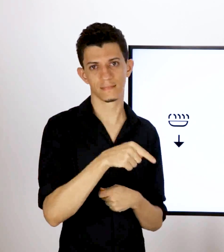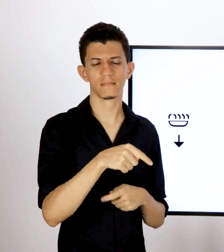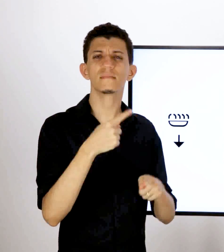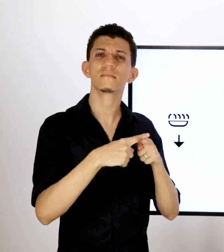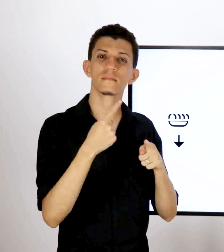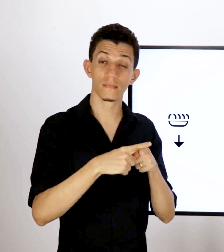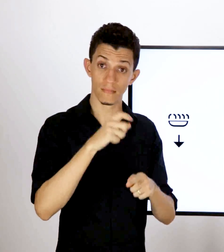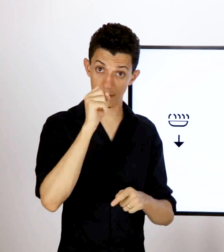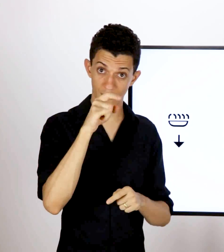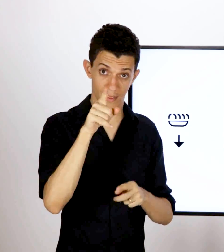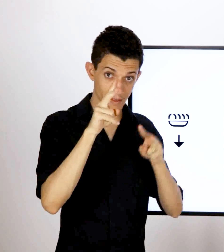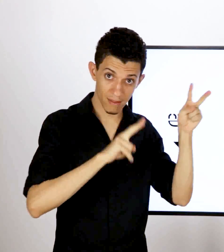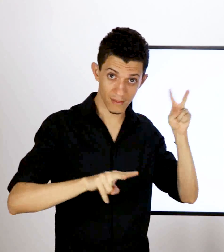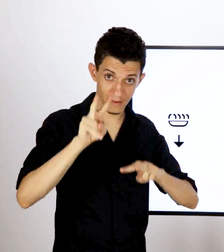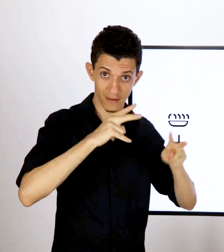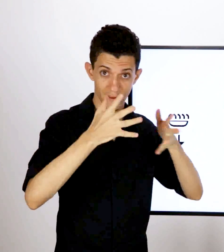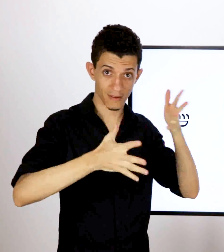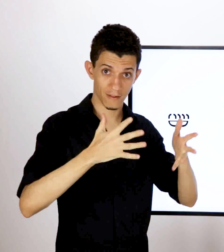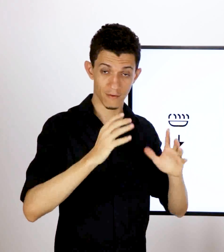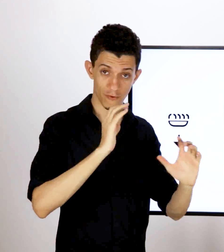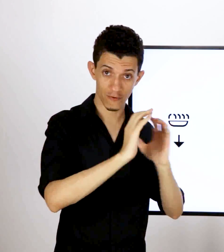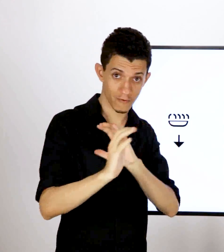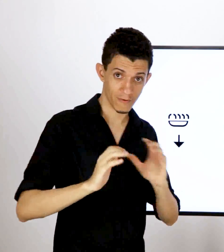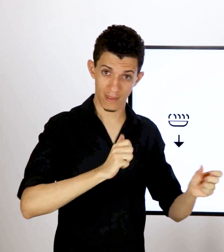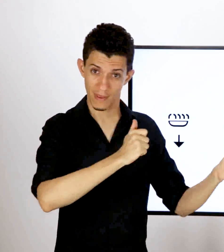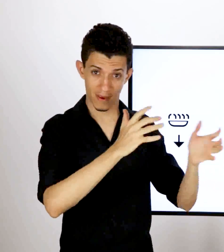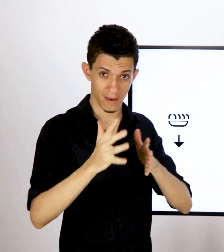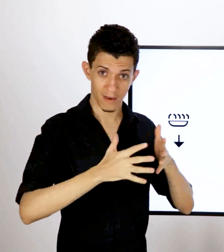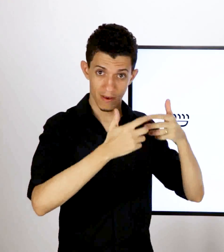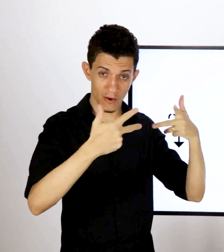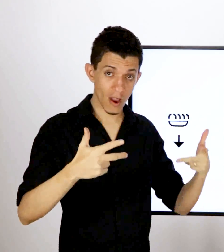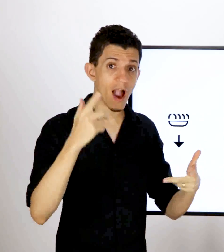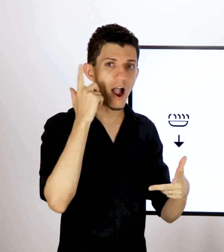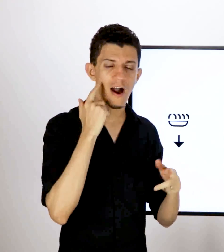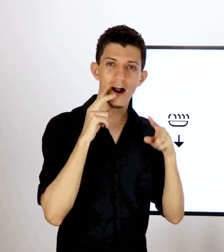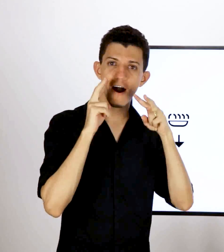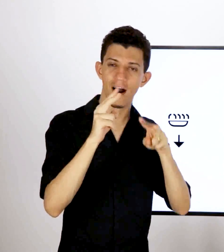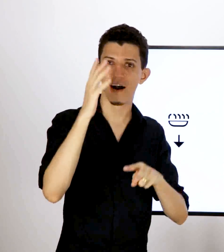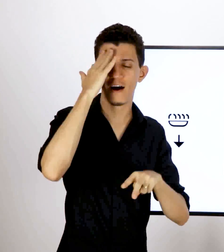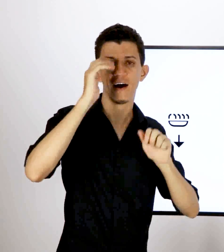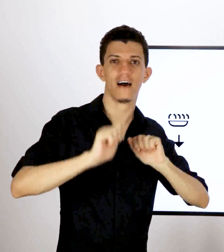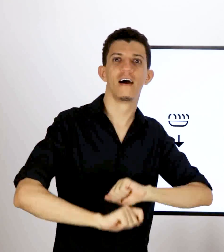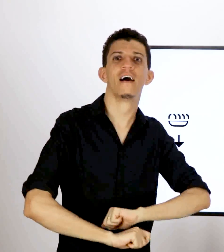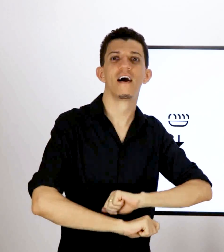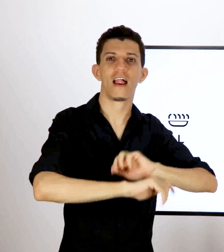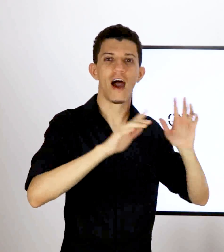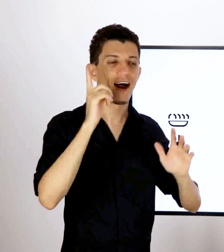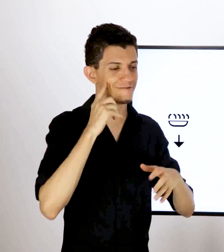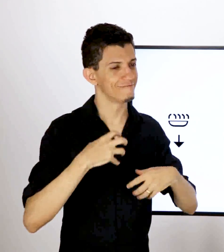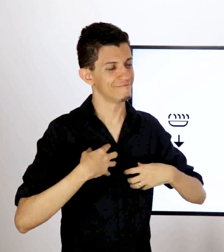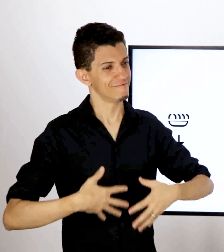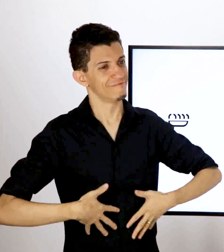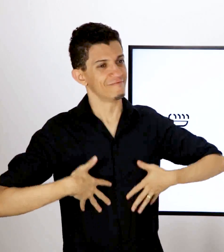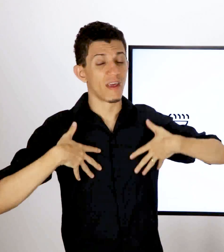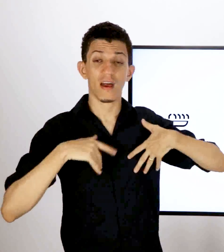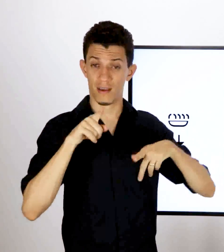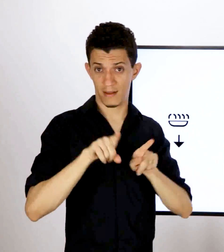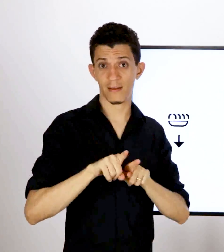a sua sinalização em língua de sinais, mas na estrutura da língua portuguesa. Contudo, se você sinalizar de forma